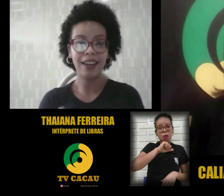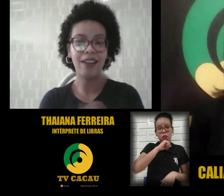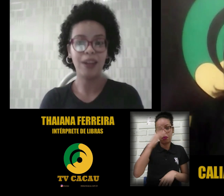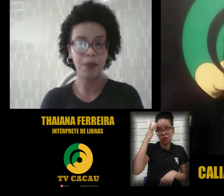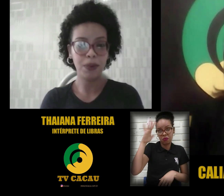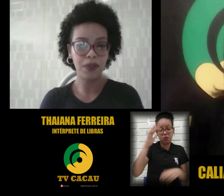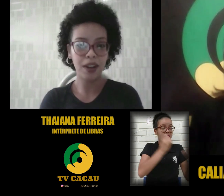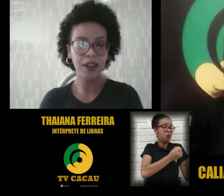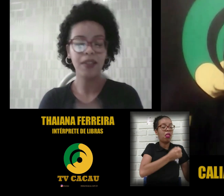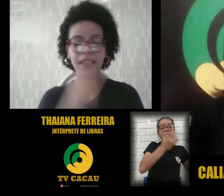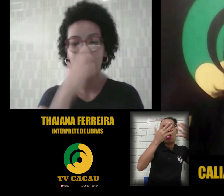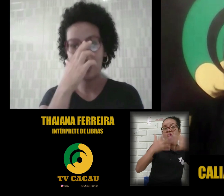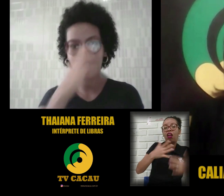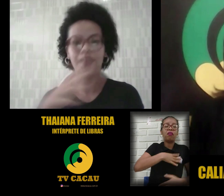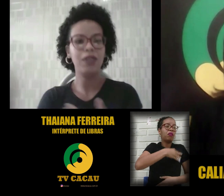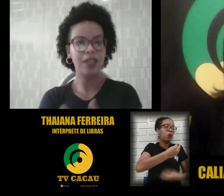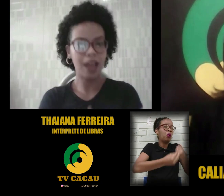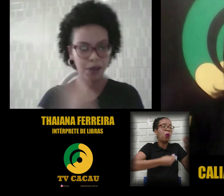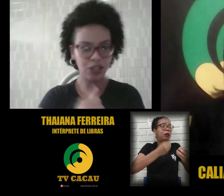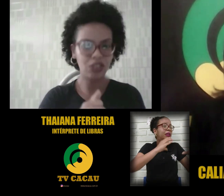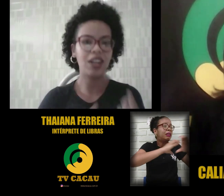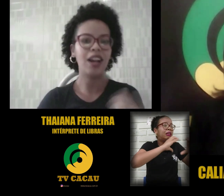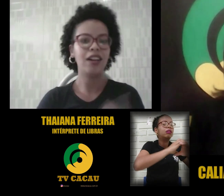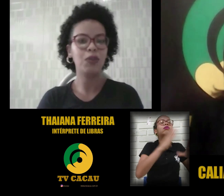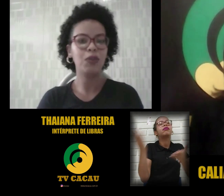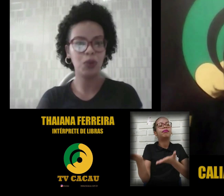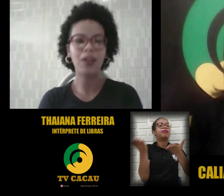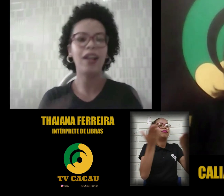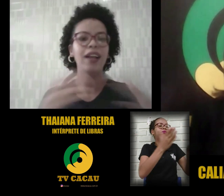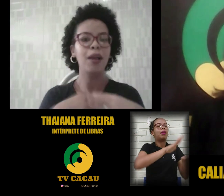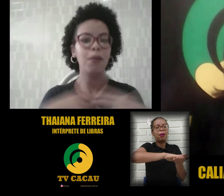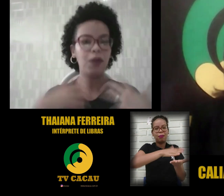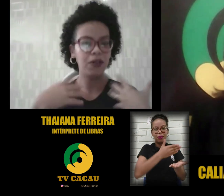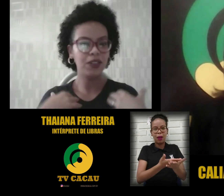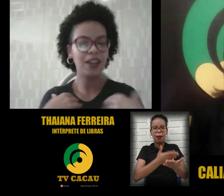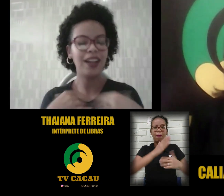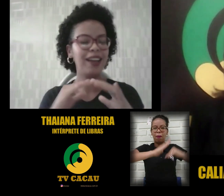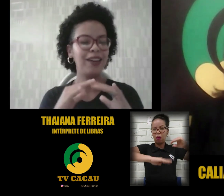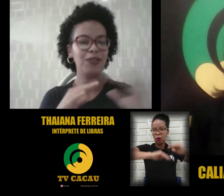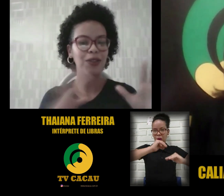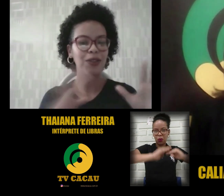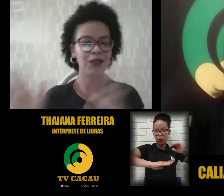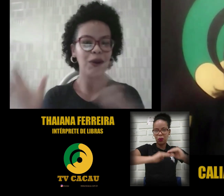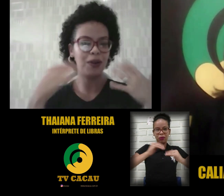aquilo ali para o filho, aí o intérprete chega ali com toda a profissional... Com todo o seu